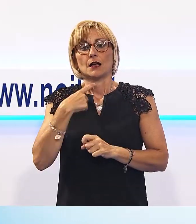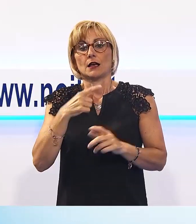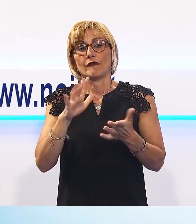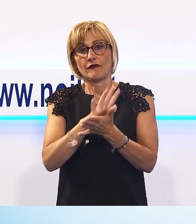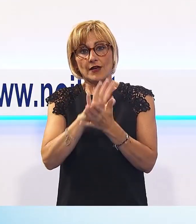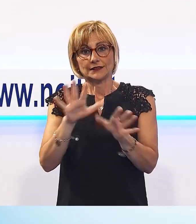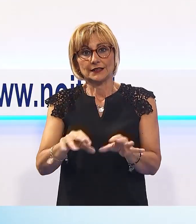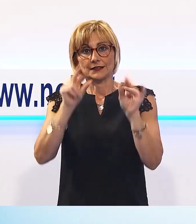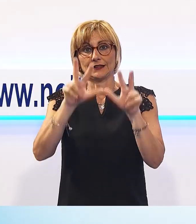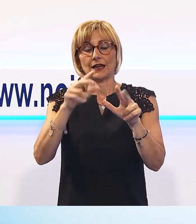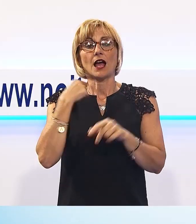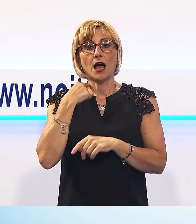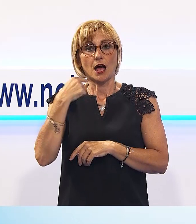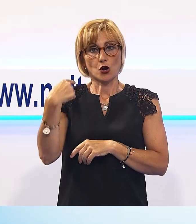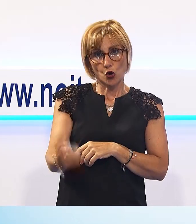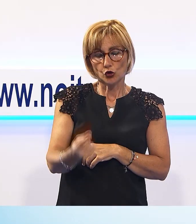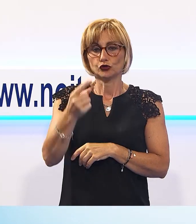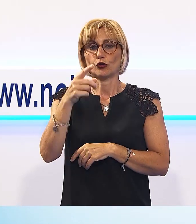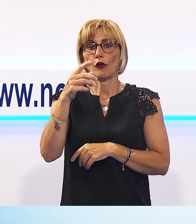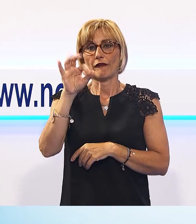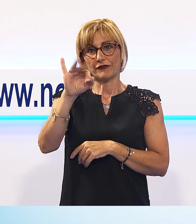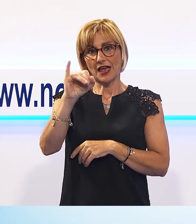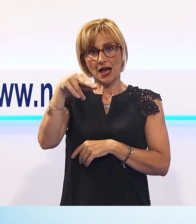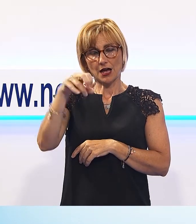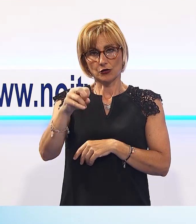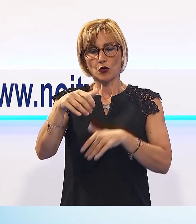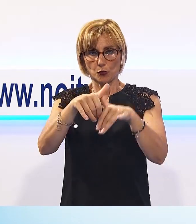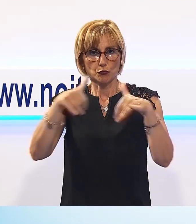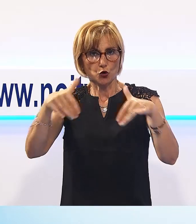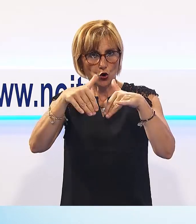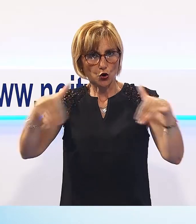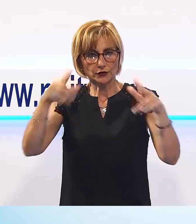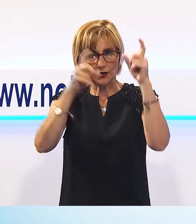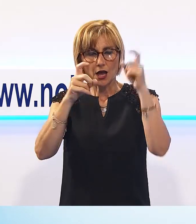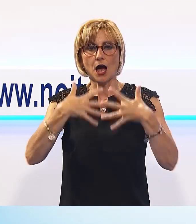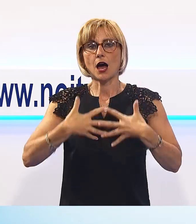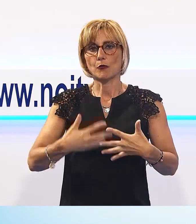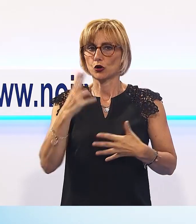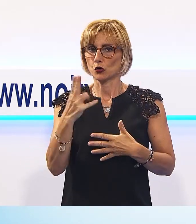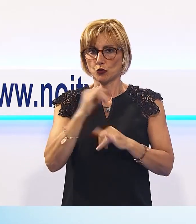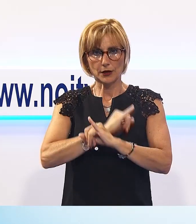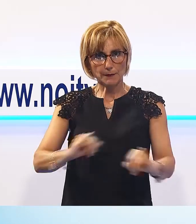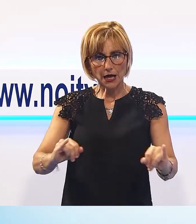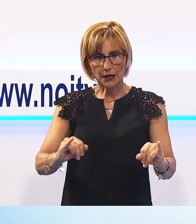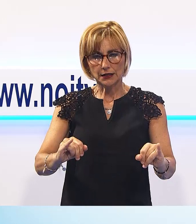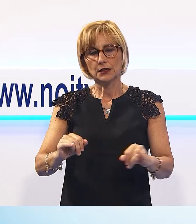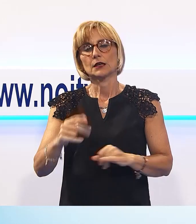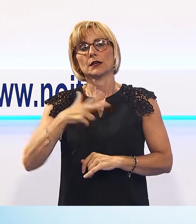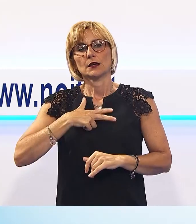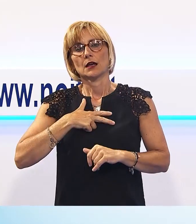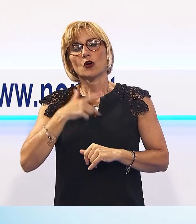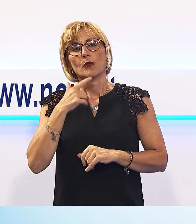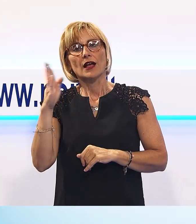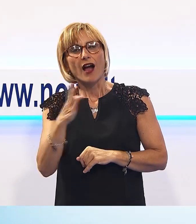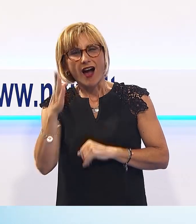nel comune di Pescaglia. Con l'apertura della mostra documentaria e fotografica, L'amore non muore, Donaldo May, martire della carità, dell'Istituto